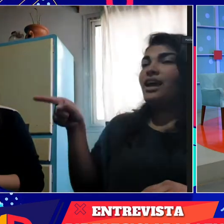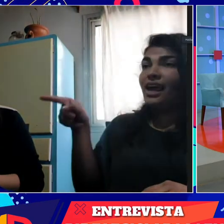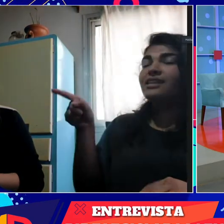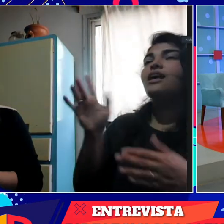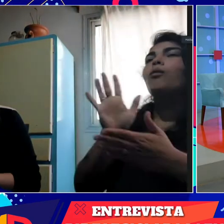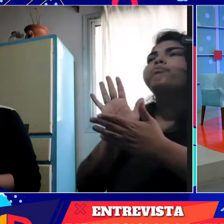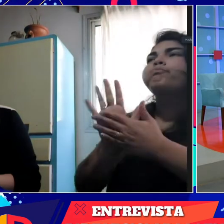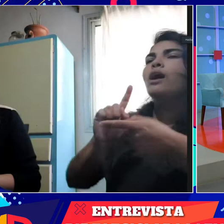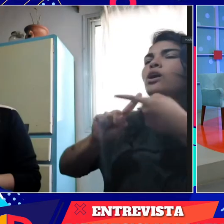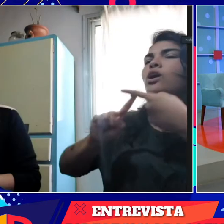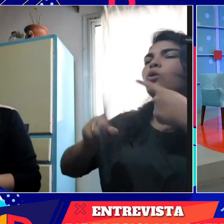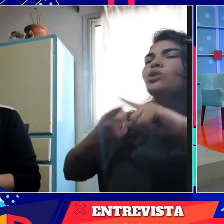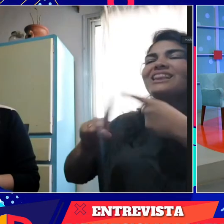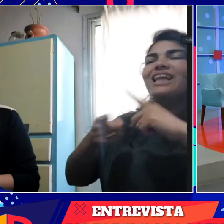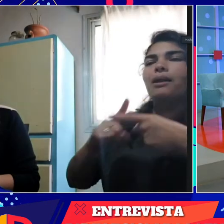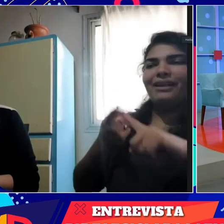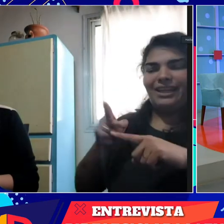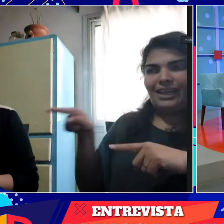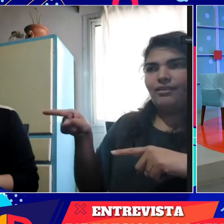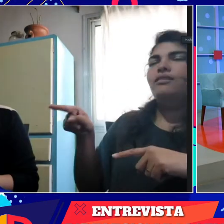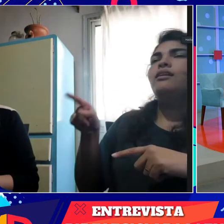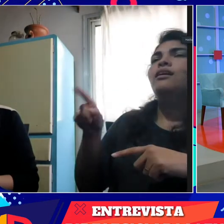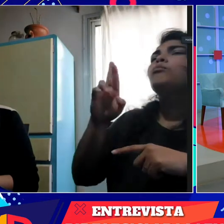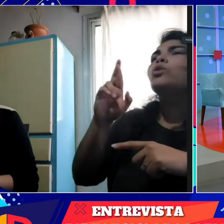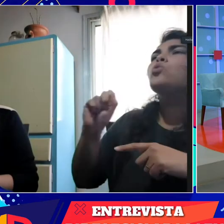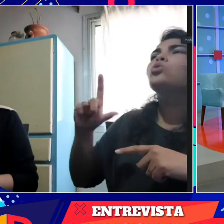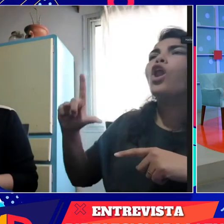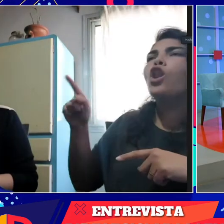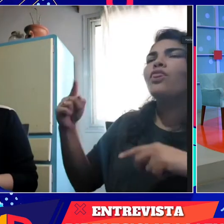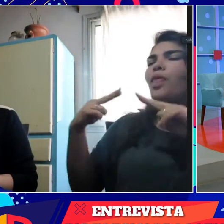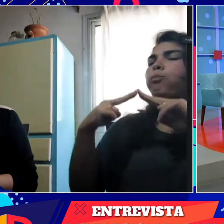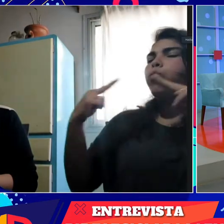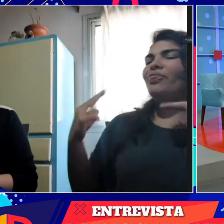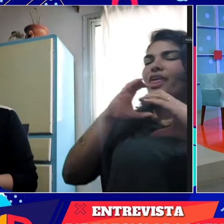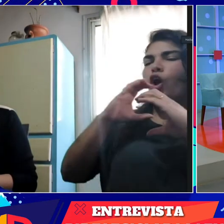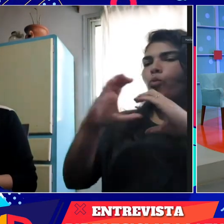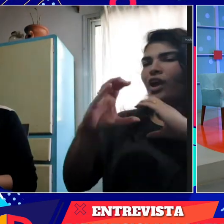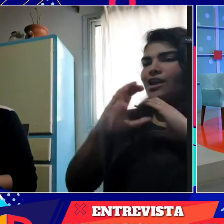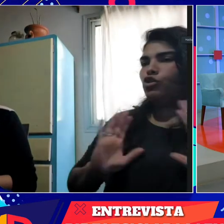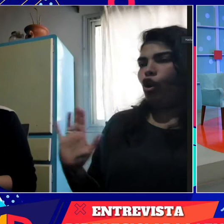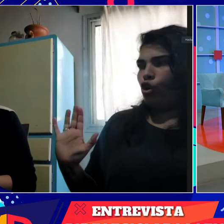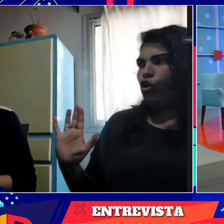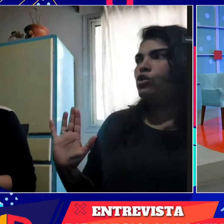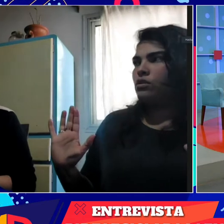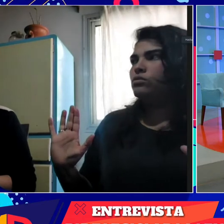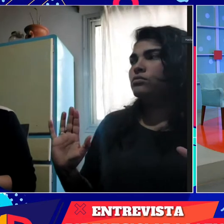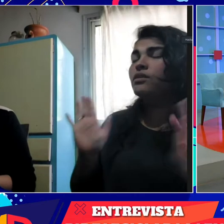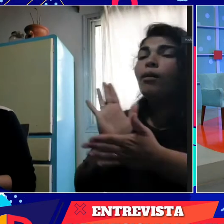No, no, no. Ella es intérprete. Ajá, bien. El rol de ella es de ser un puente comunicativo.